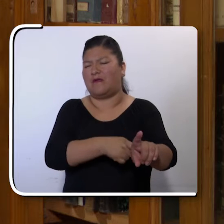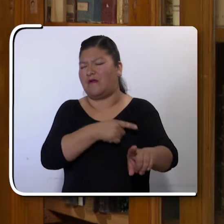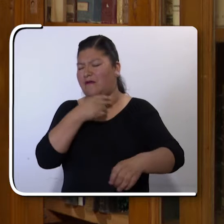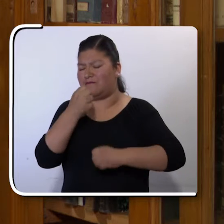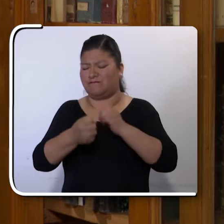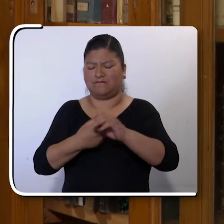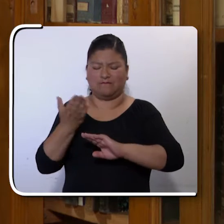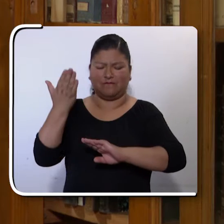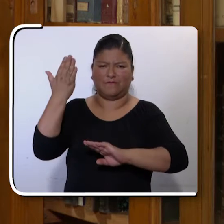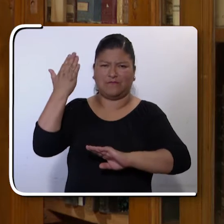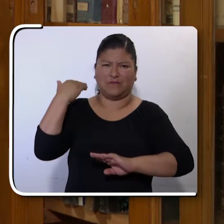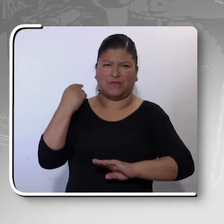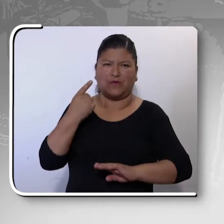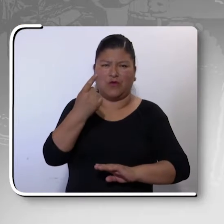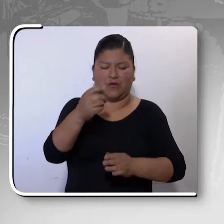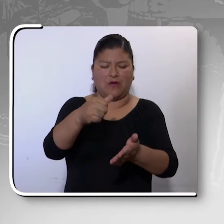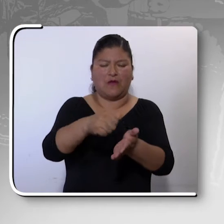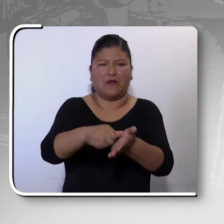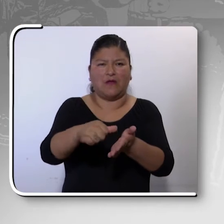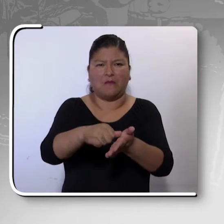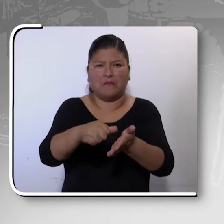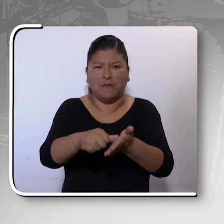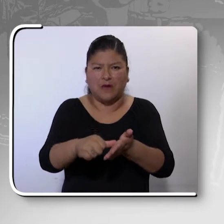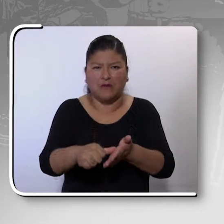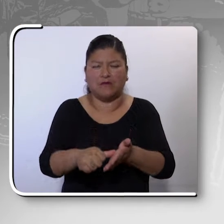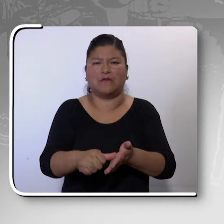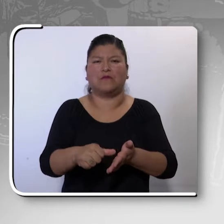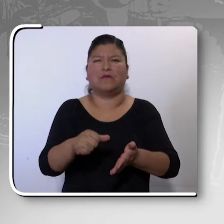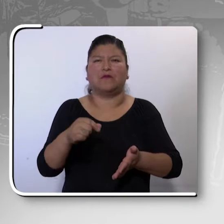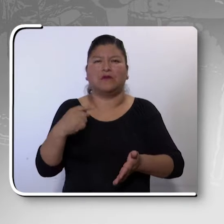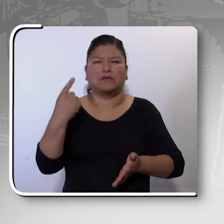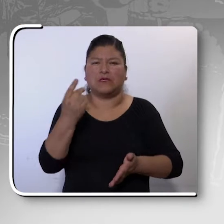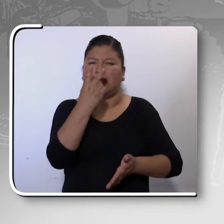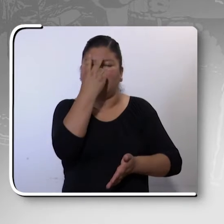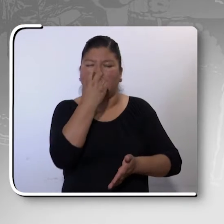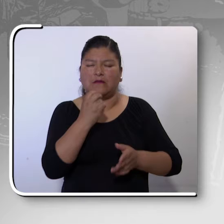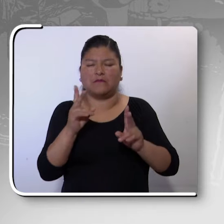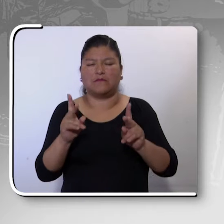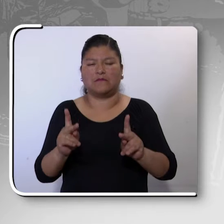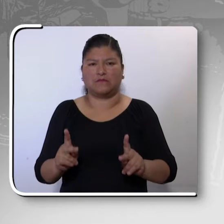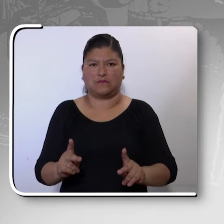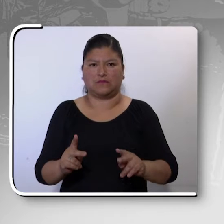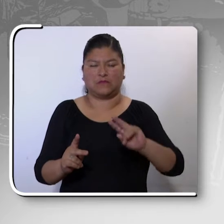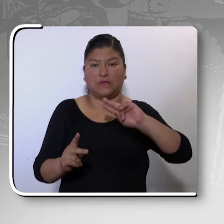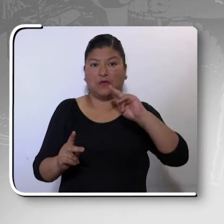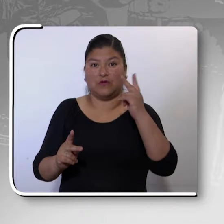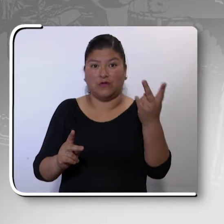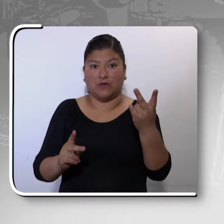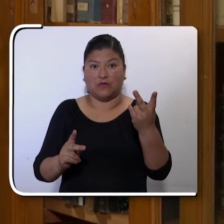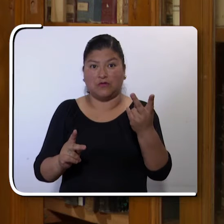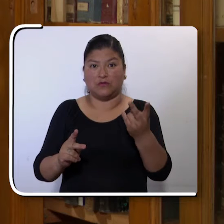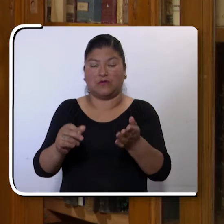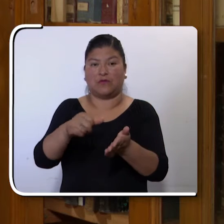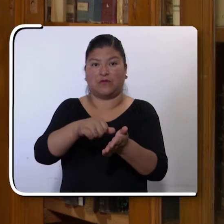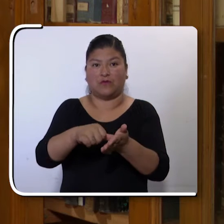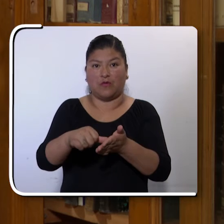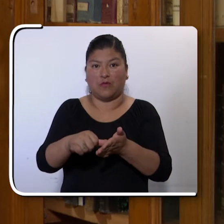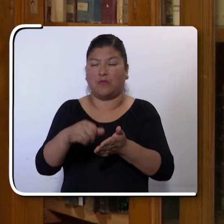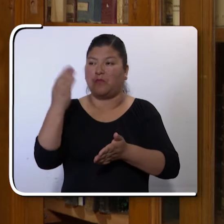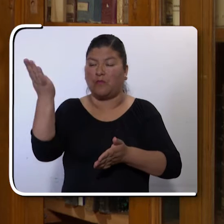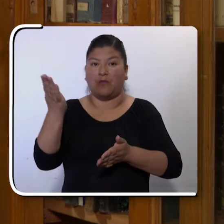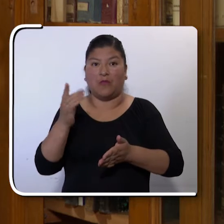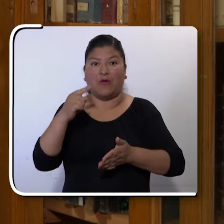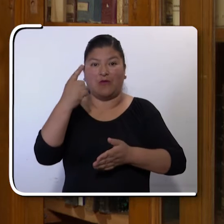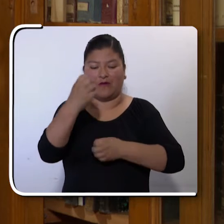tradición, que es el estímulo, es el pago que se entrega a las personas ciegas. Segundo, es que se entrega un bono